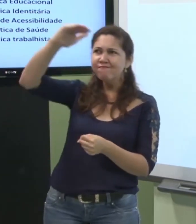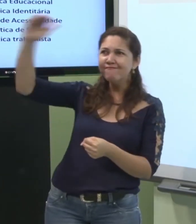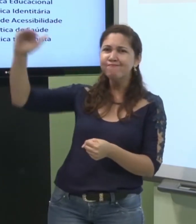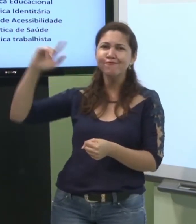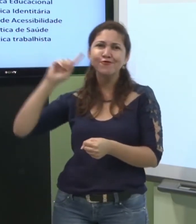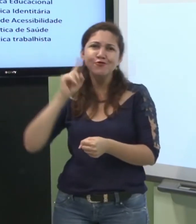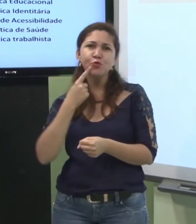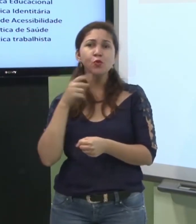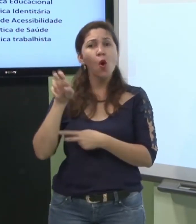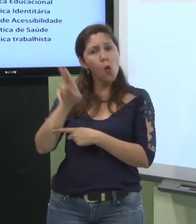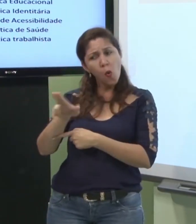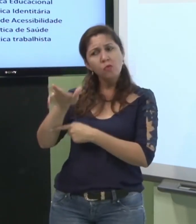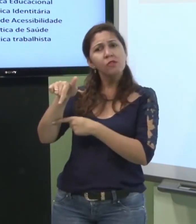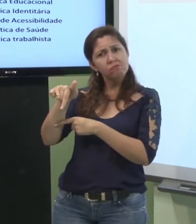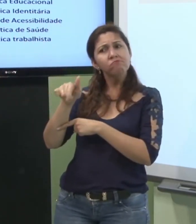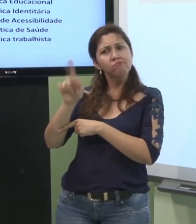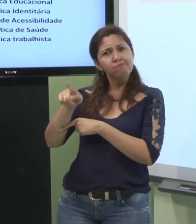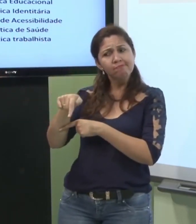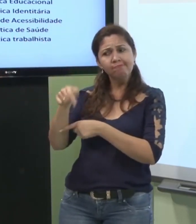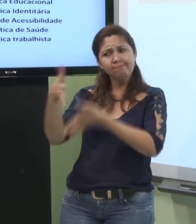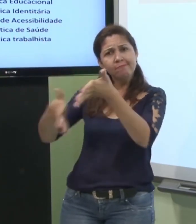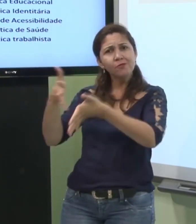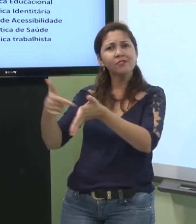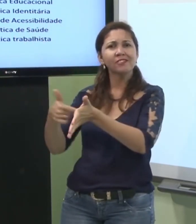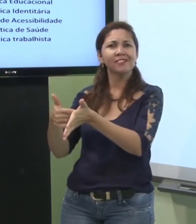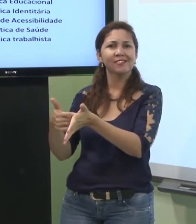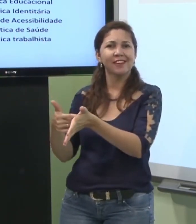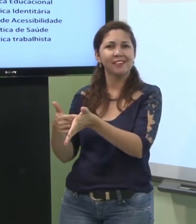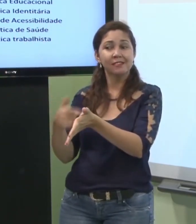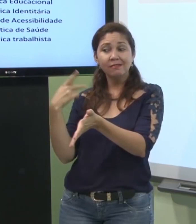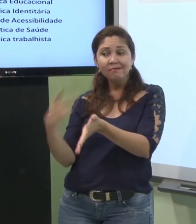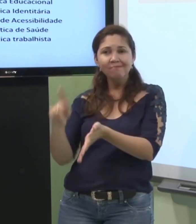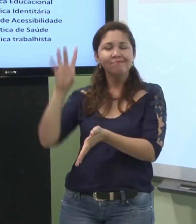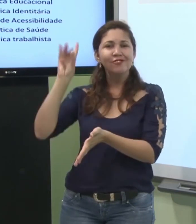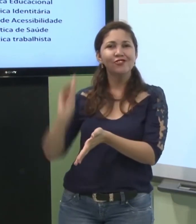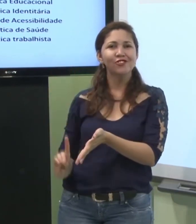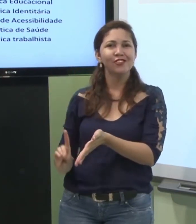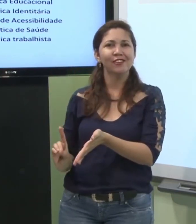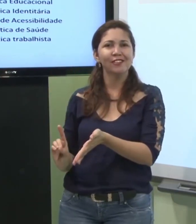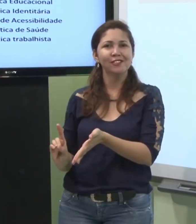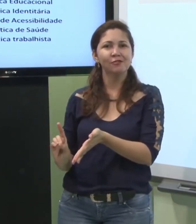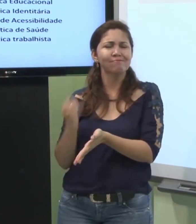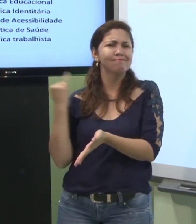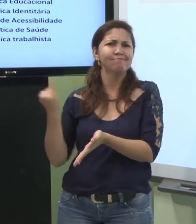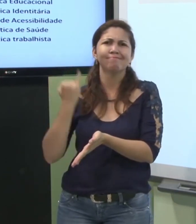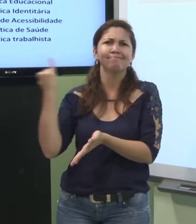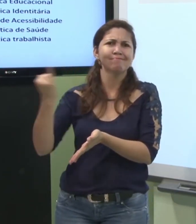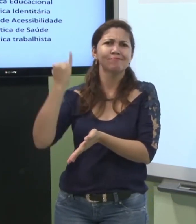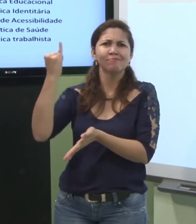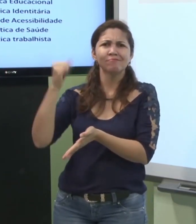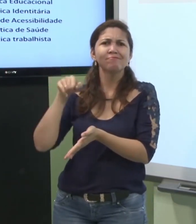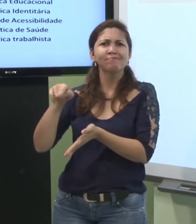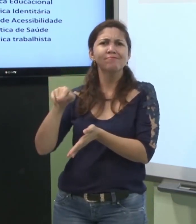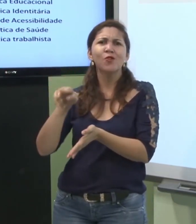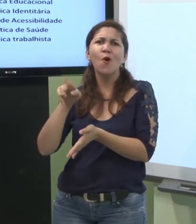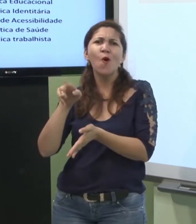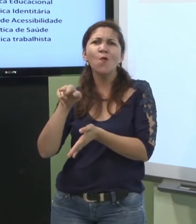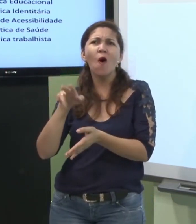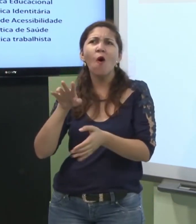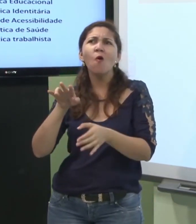é uma língua sim é o direito tanto da criança surda como o adulto surdo é o direito deles terem a língua de